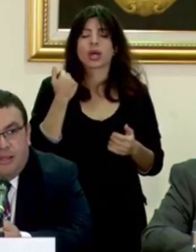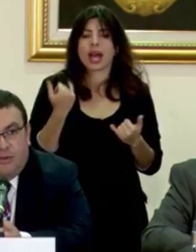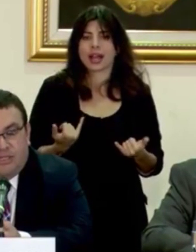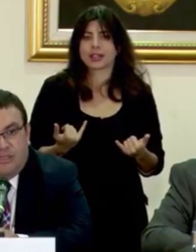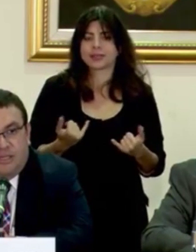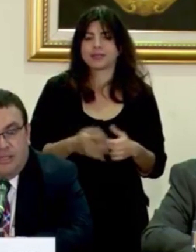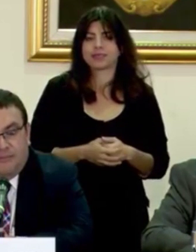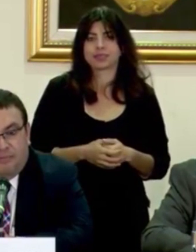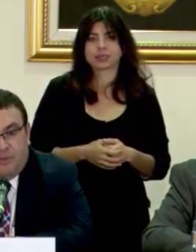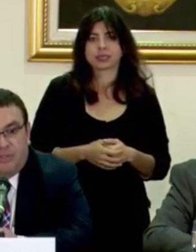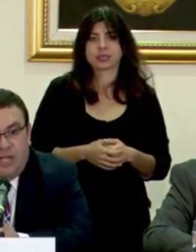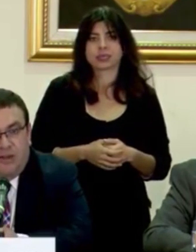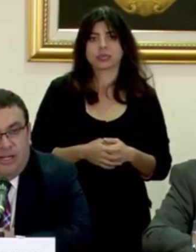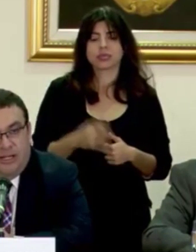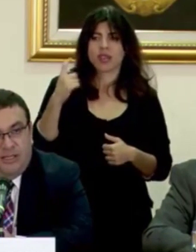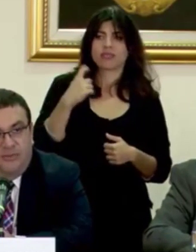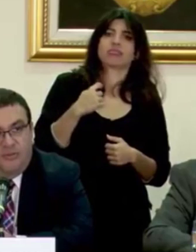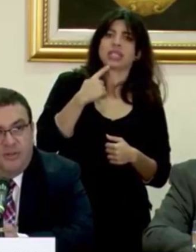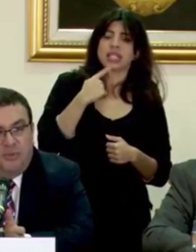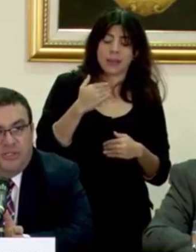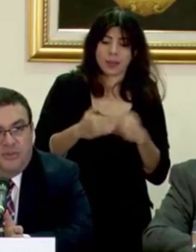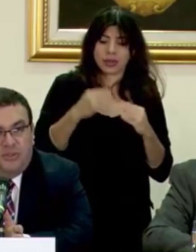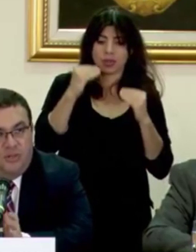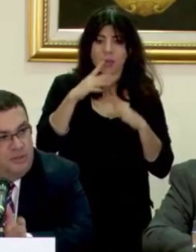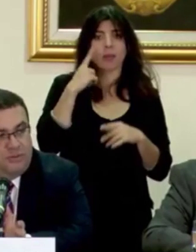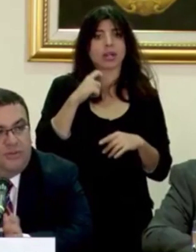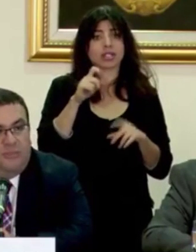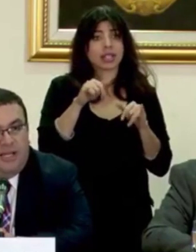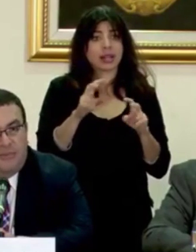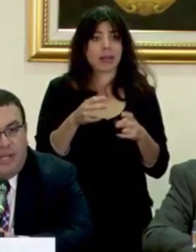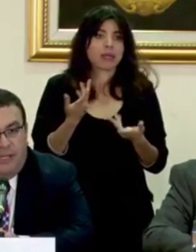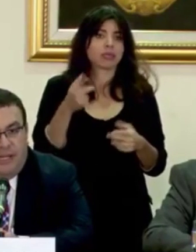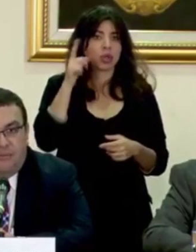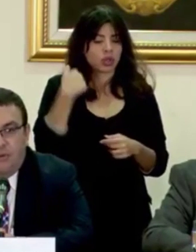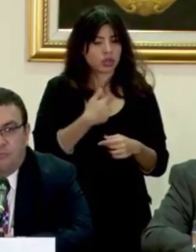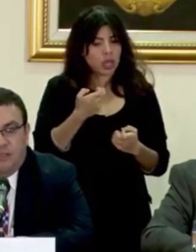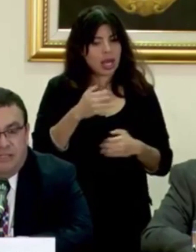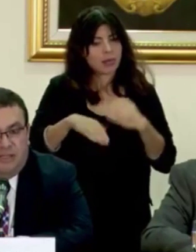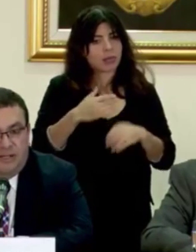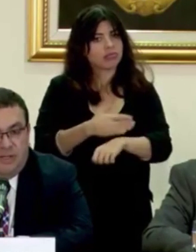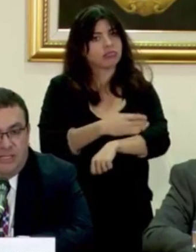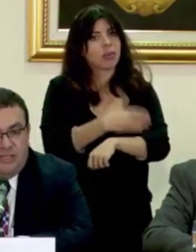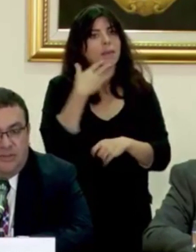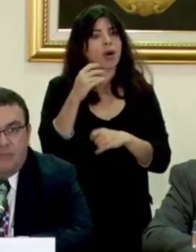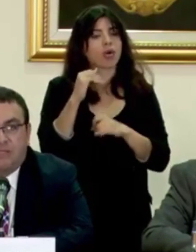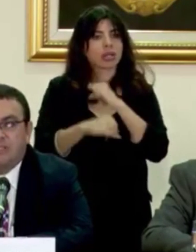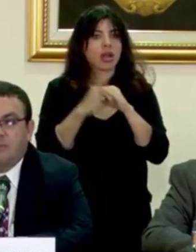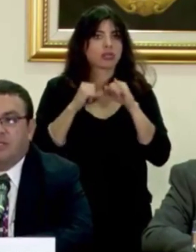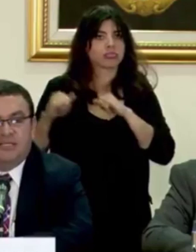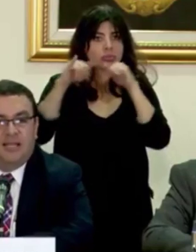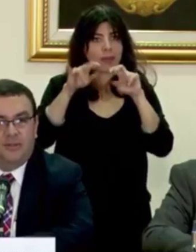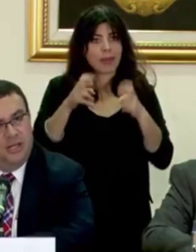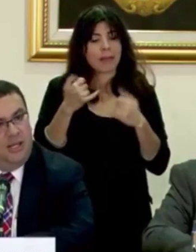cuestionado el acceso a información por esas cuestiones. Bueno, nosotros también queremos caminar en las mejores prácticas internacionales en estos temas